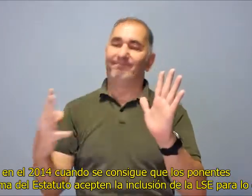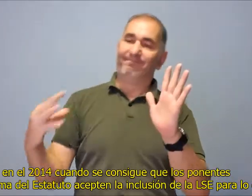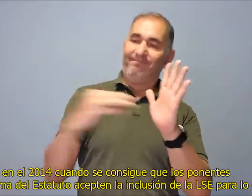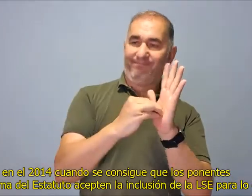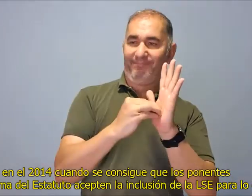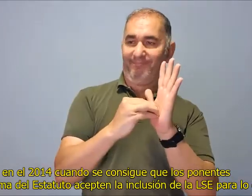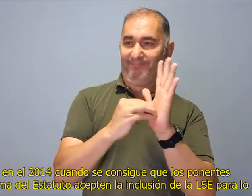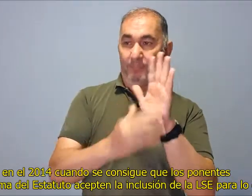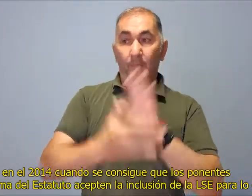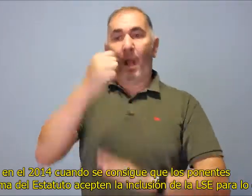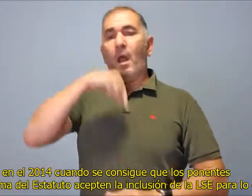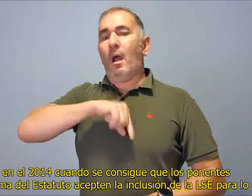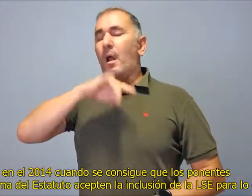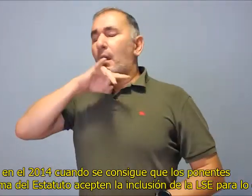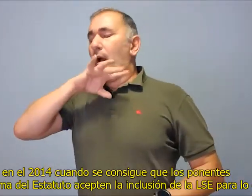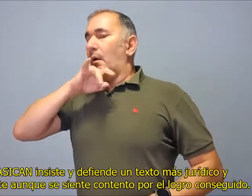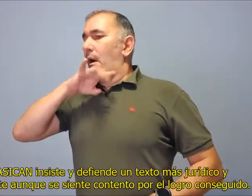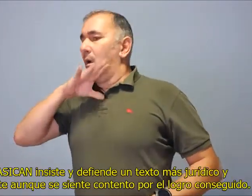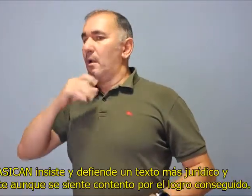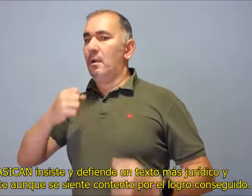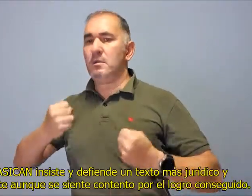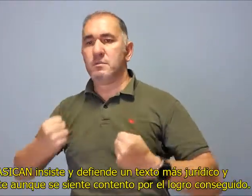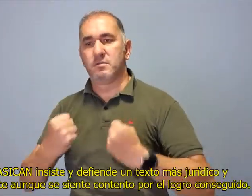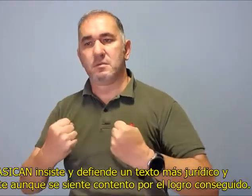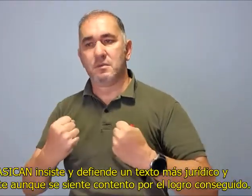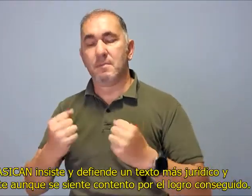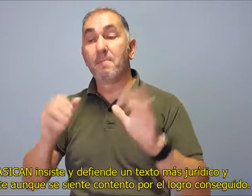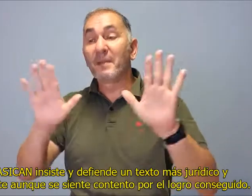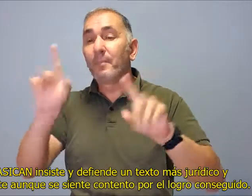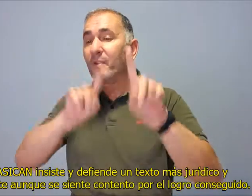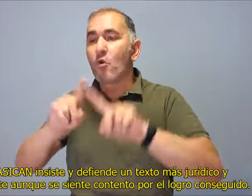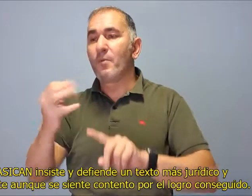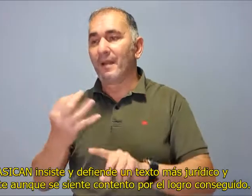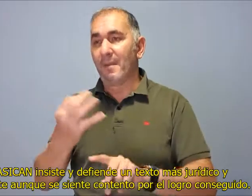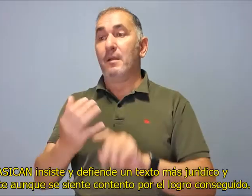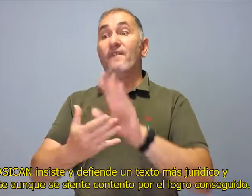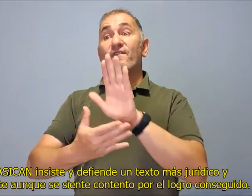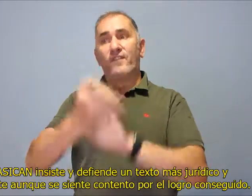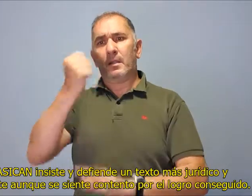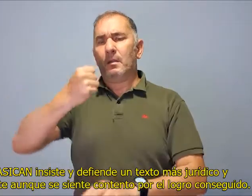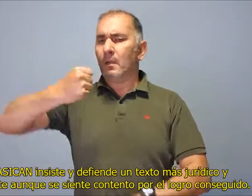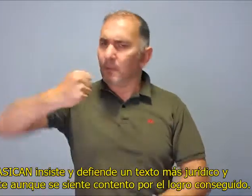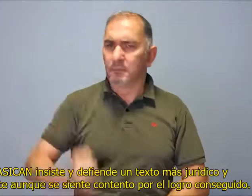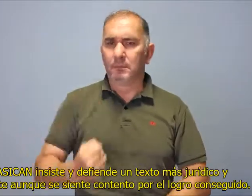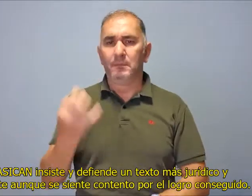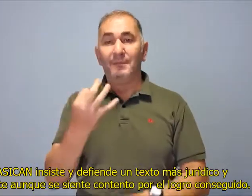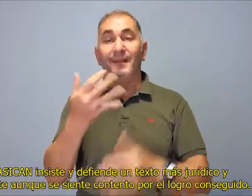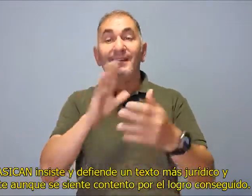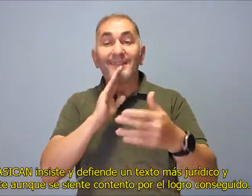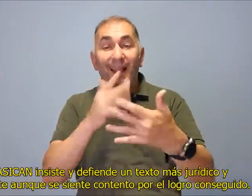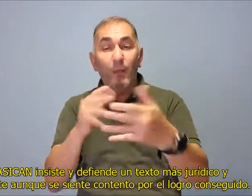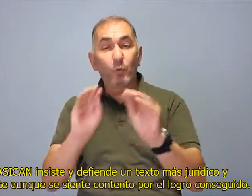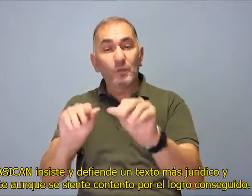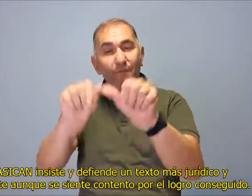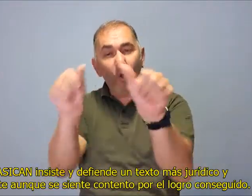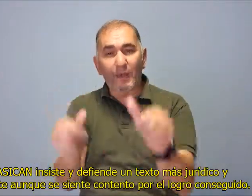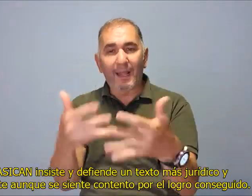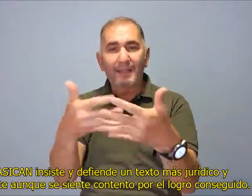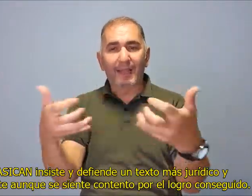inclusión de la LSE pero FASICAN insiste y defiende un texto más jurídico